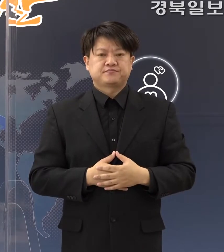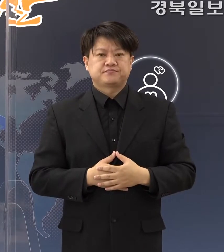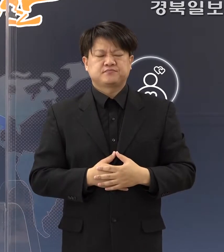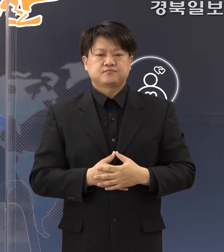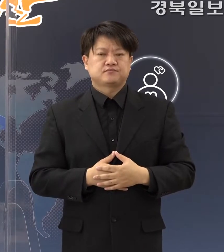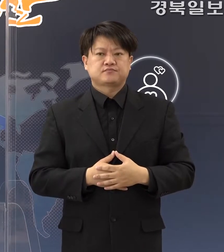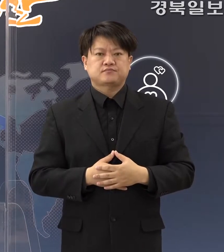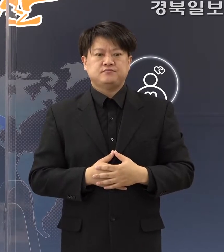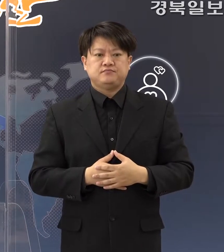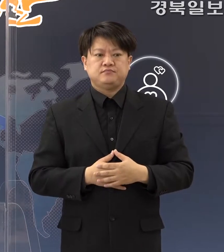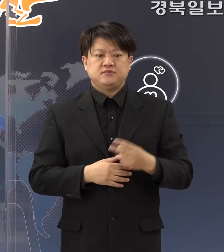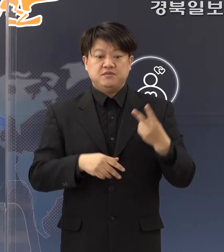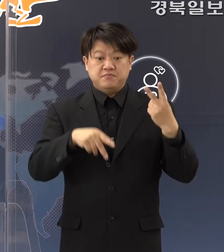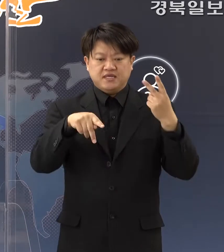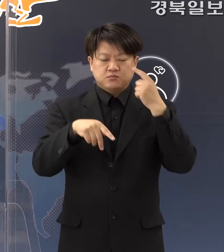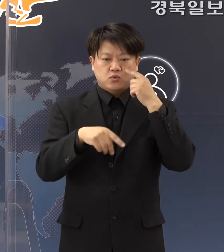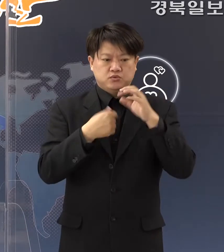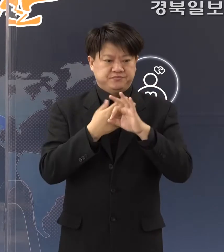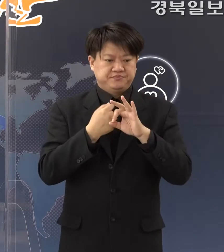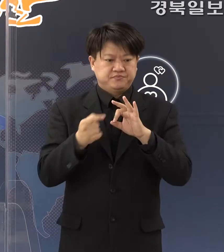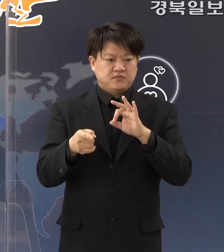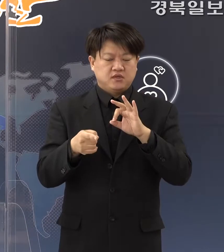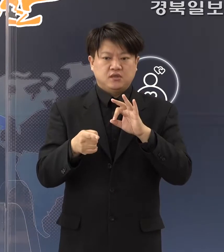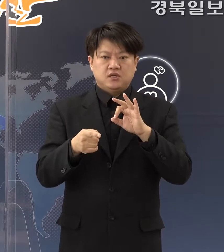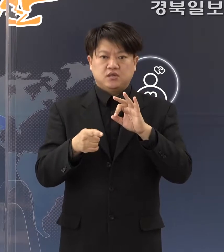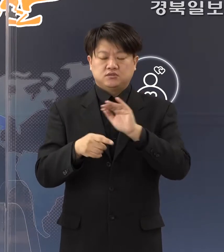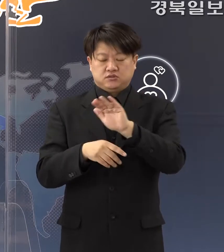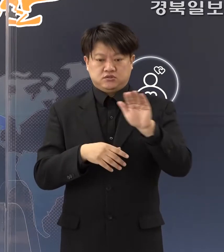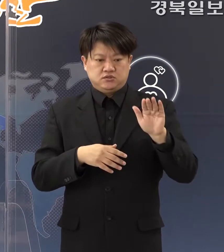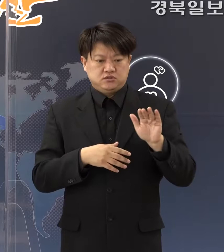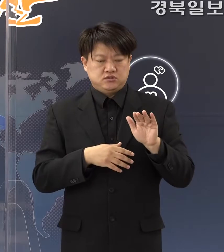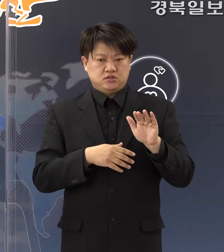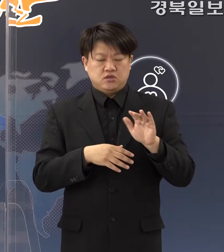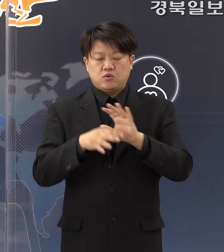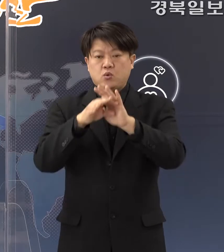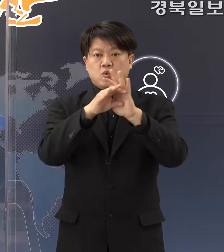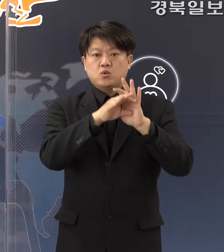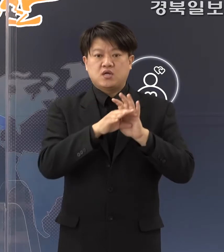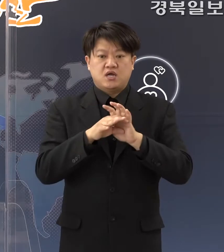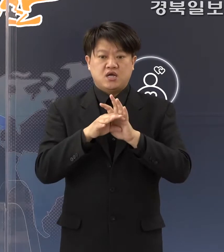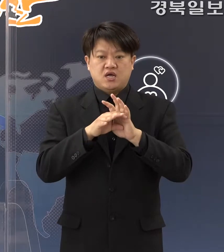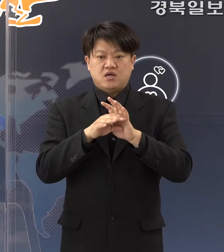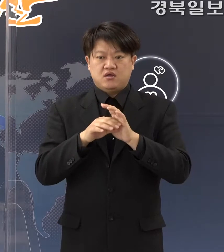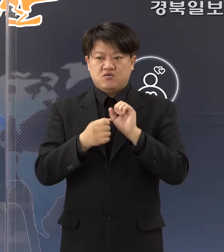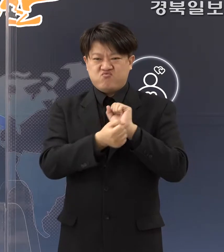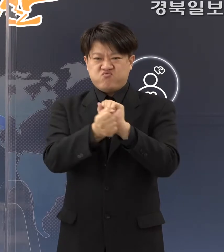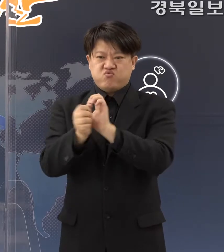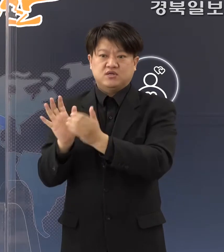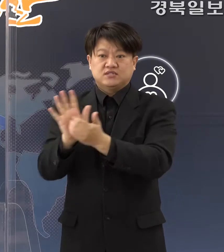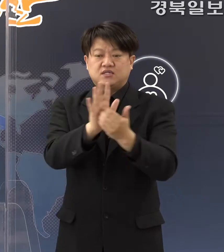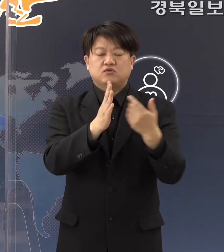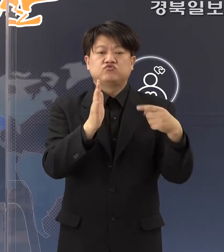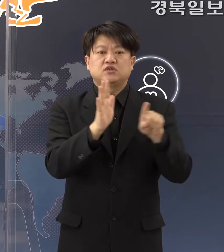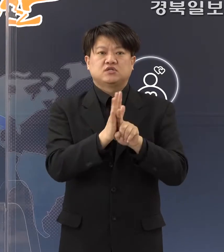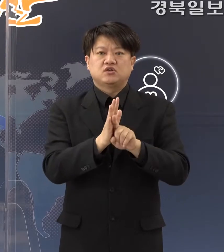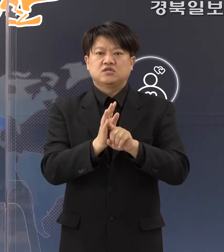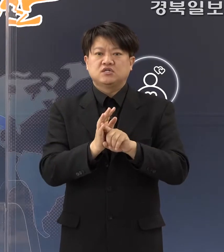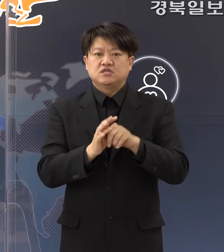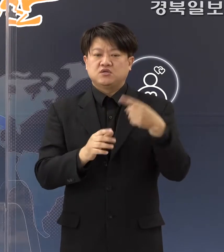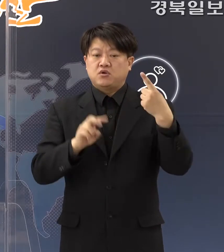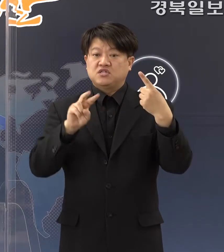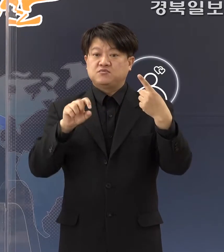다음 2페이지가 되겠습니다. 저희들 코로나 확산 차단을 위해서 지난 1월